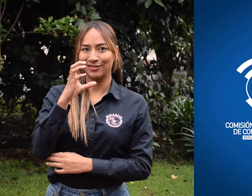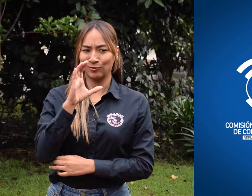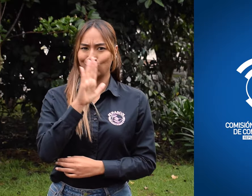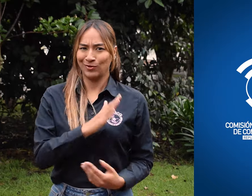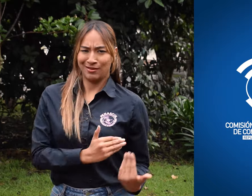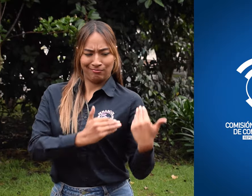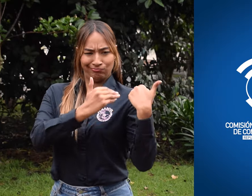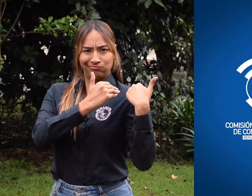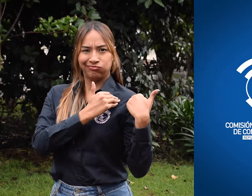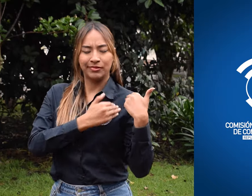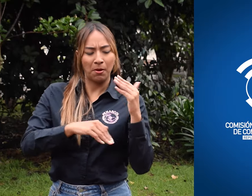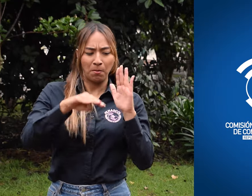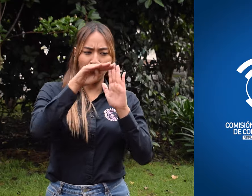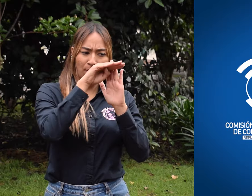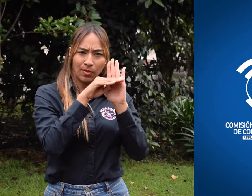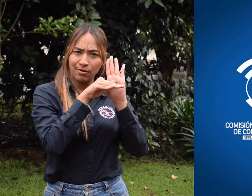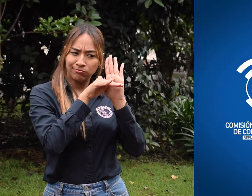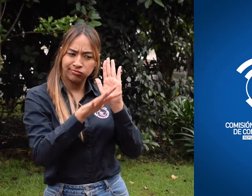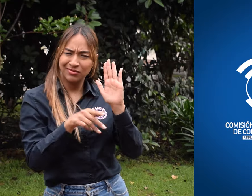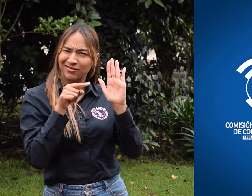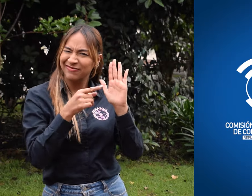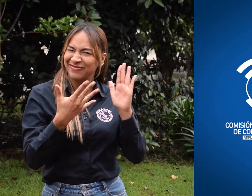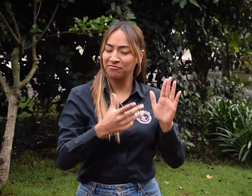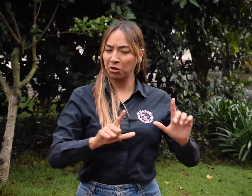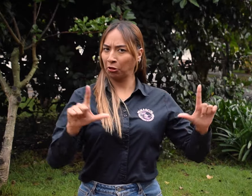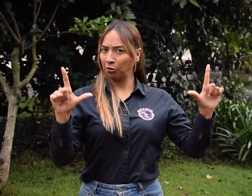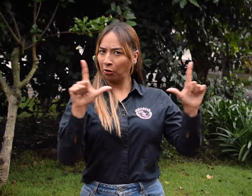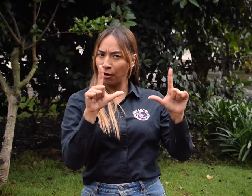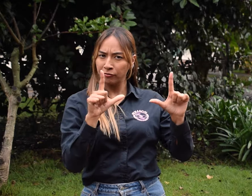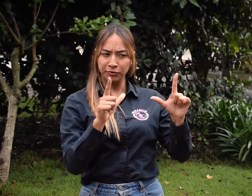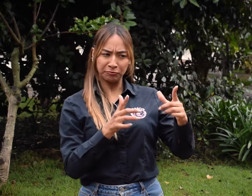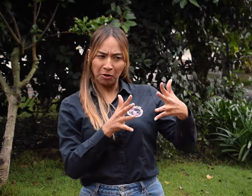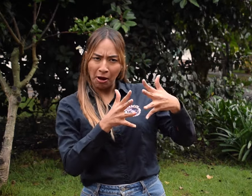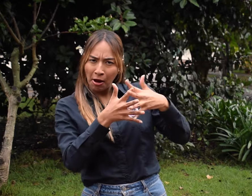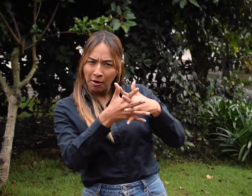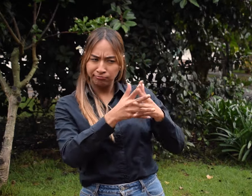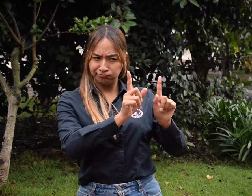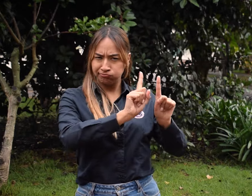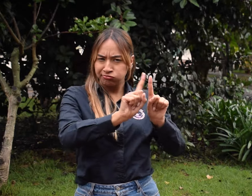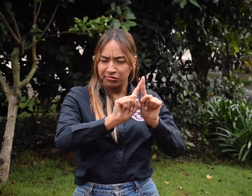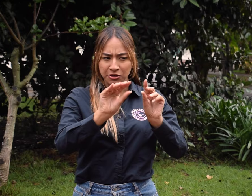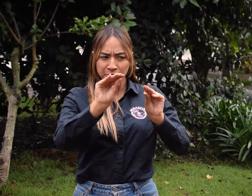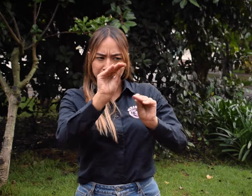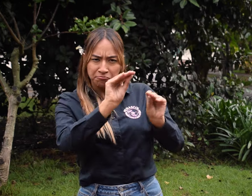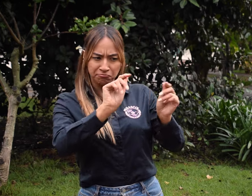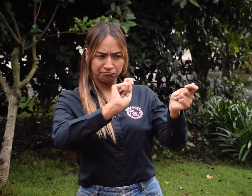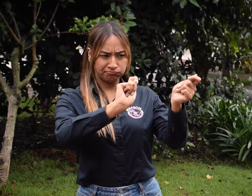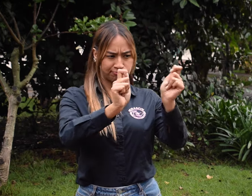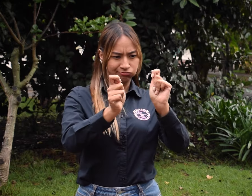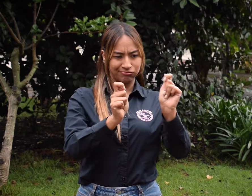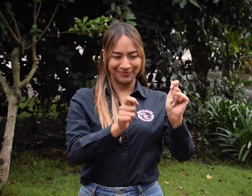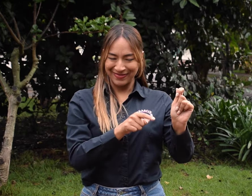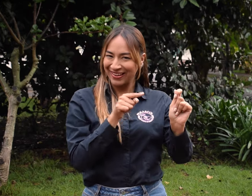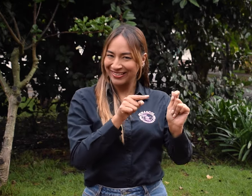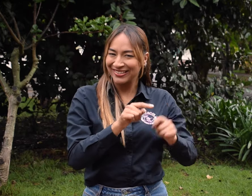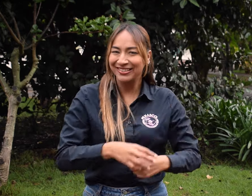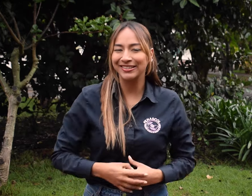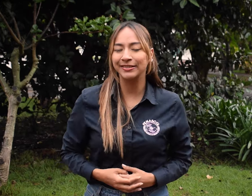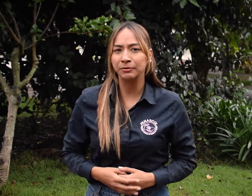Comunicaciones, quien entre otras cosas se encarga de los asuntos de la televisión, como su política pública, sus normativas, ajustes,